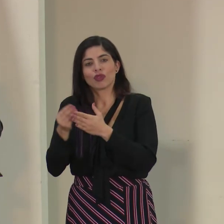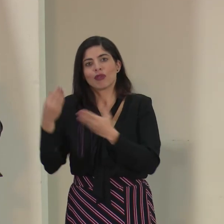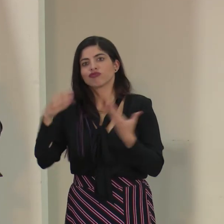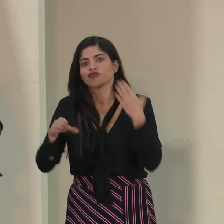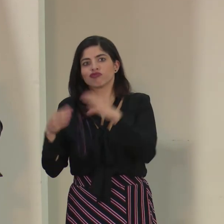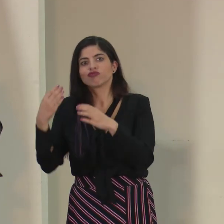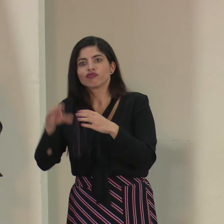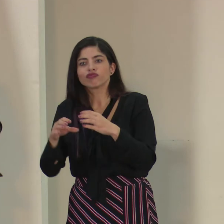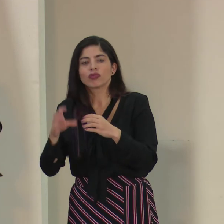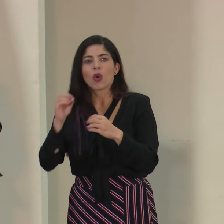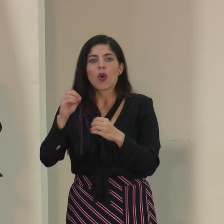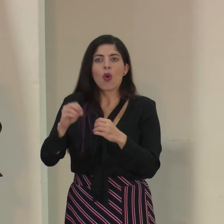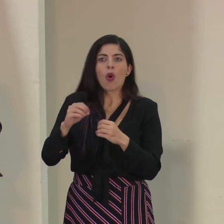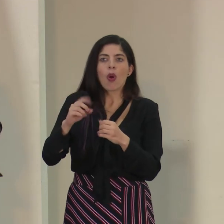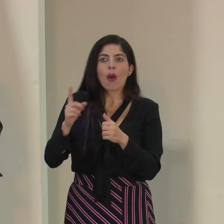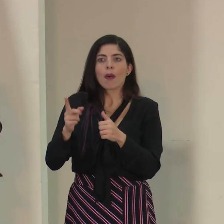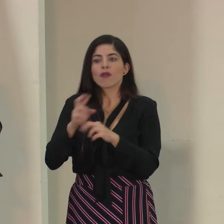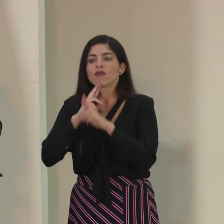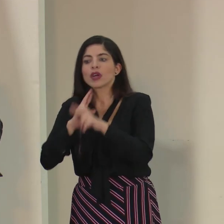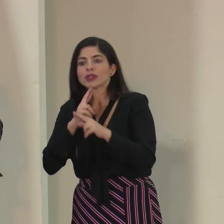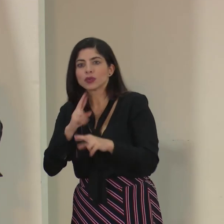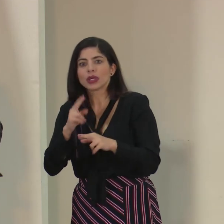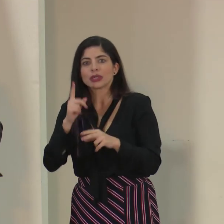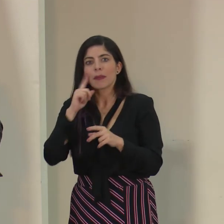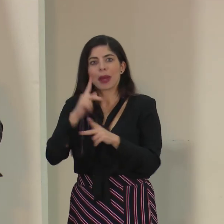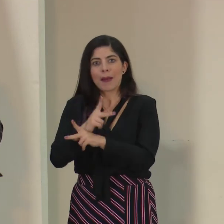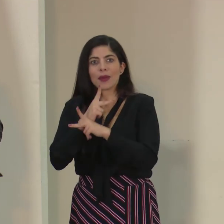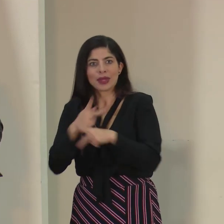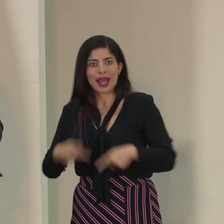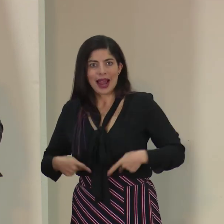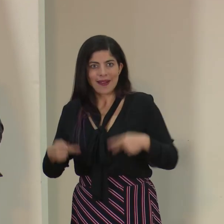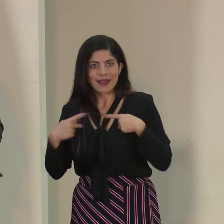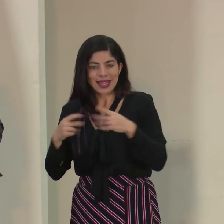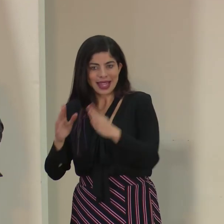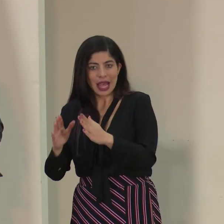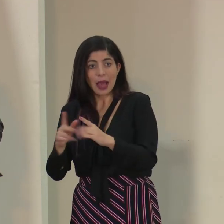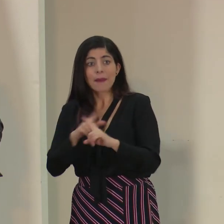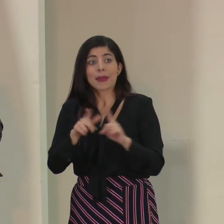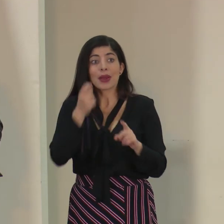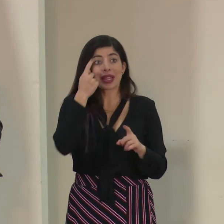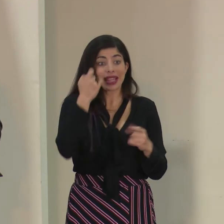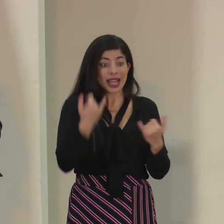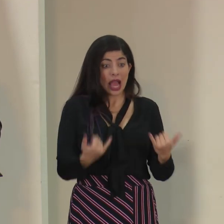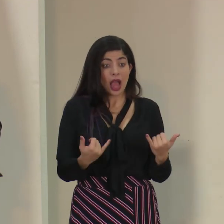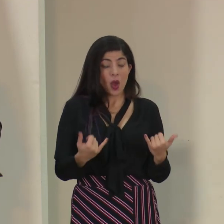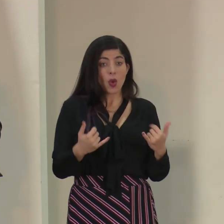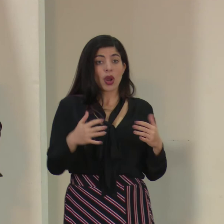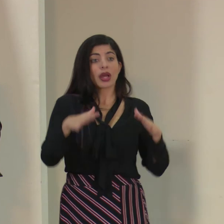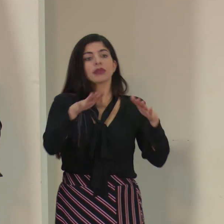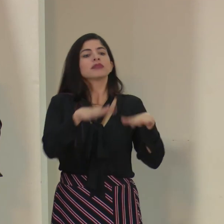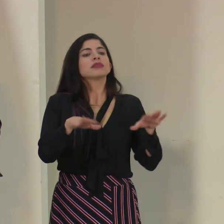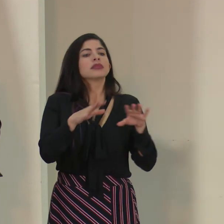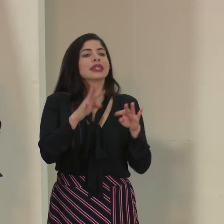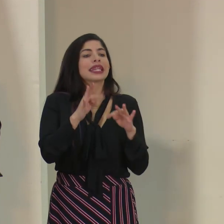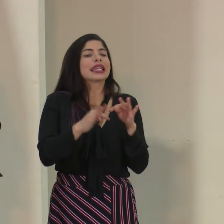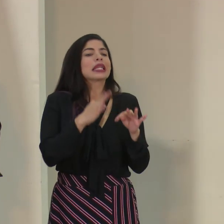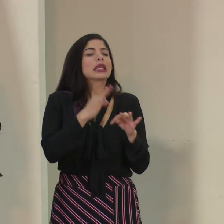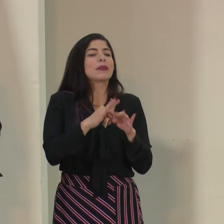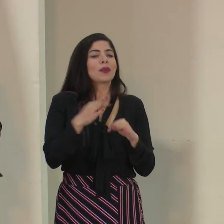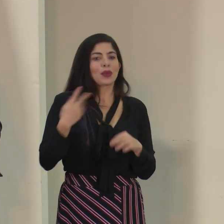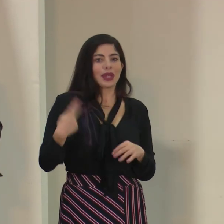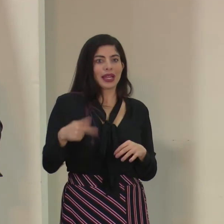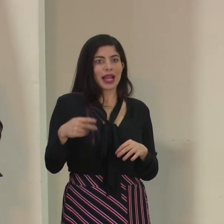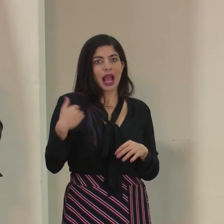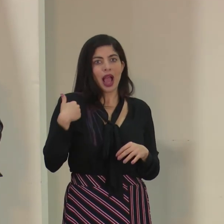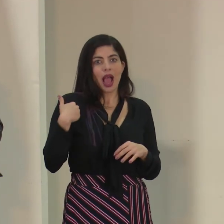ágiles o generar una fase de primera respuesta para la salvaguarda de la vida. Entendamos que acá, por el tipo de amenaza que